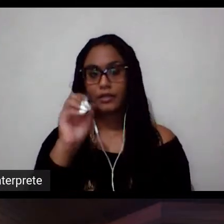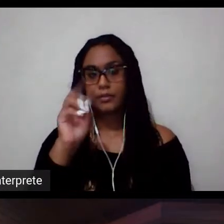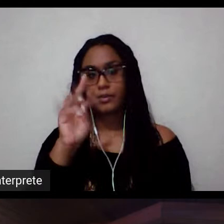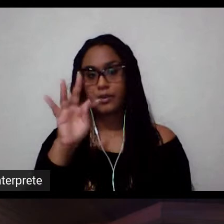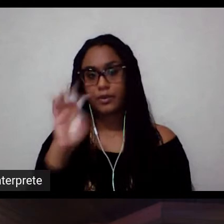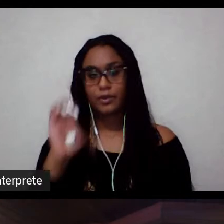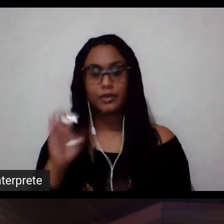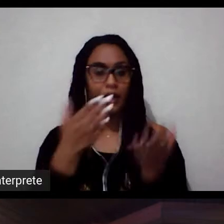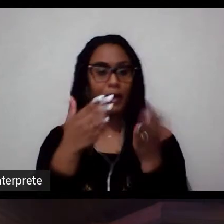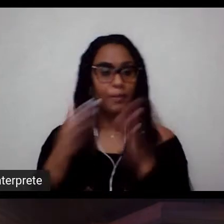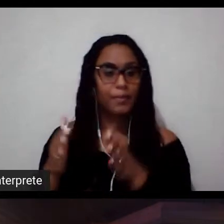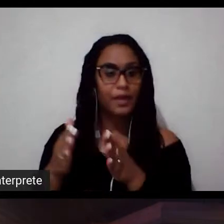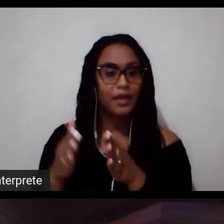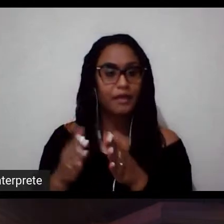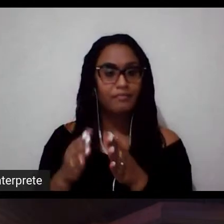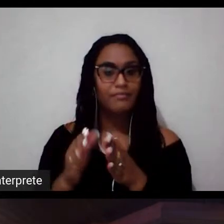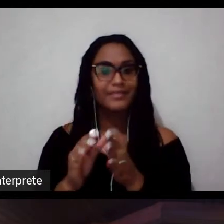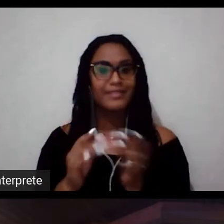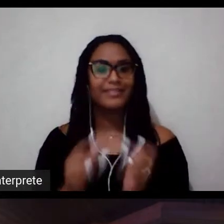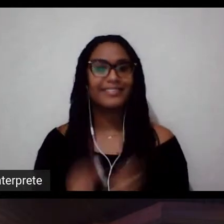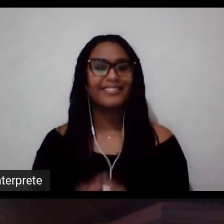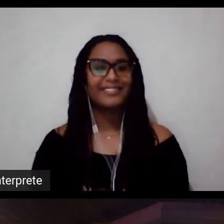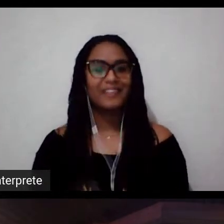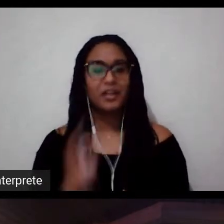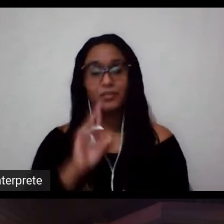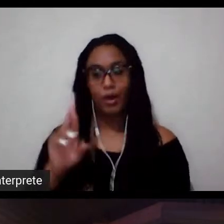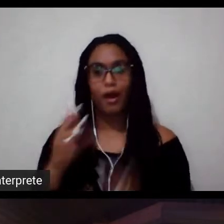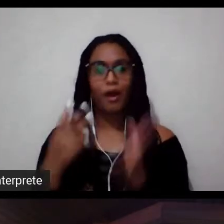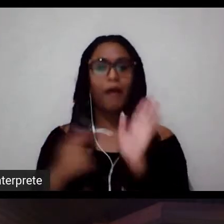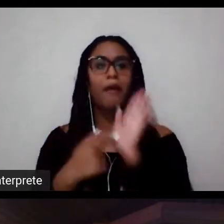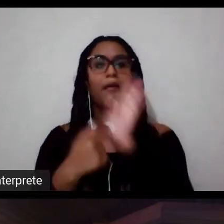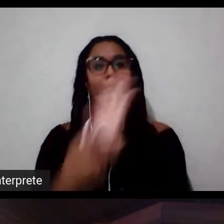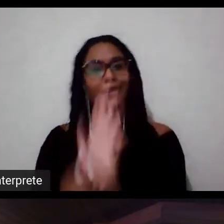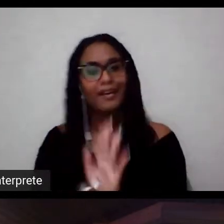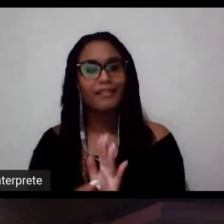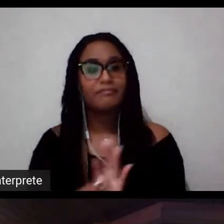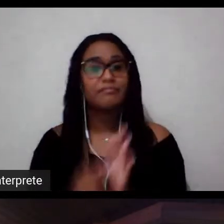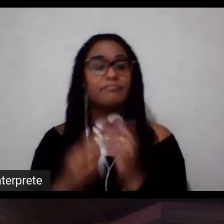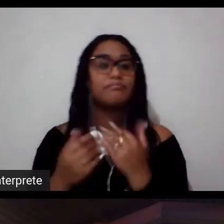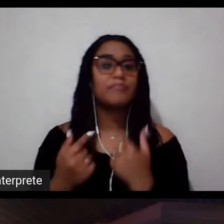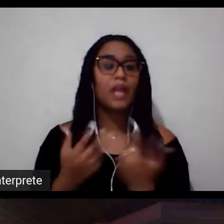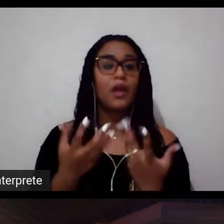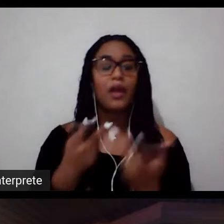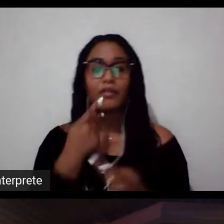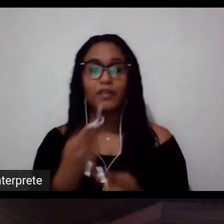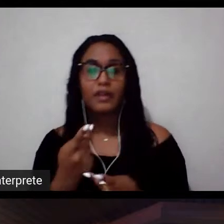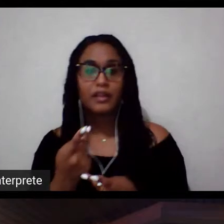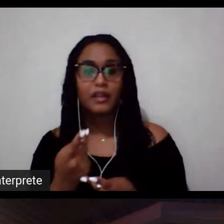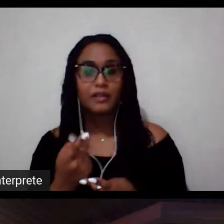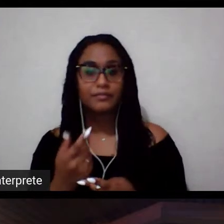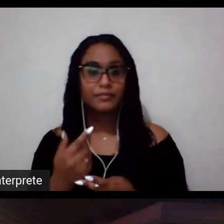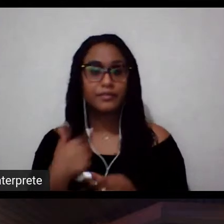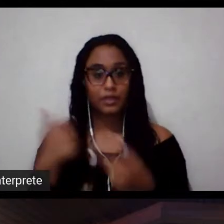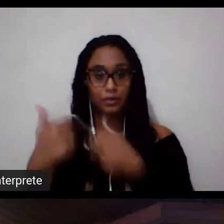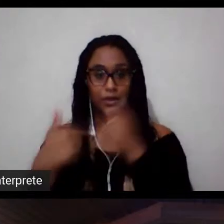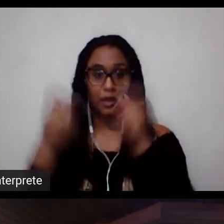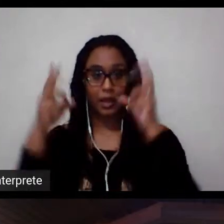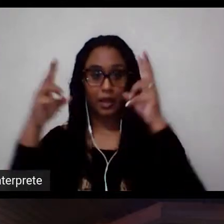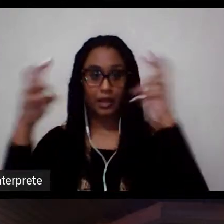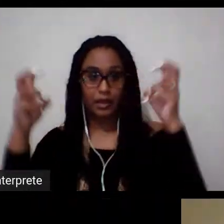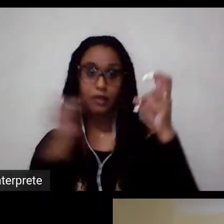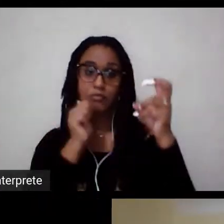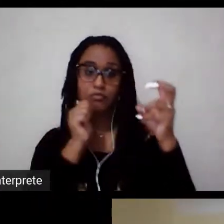coordenação para a apresentação. Então, gostaria de dizer que eu trabalho com a temática de mulheres